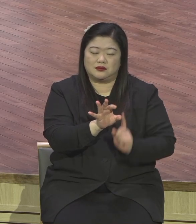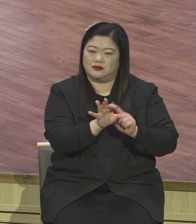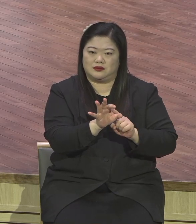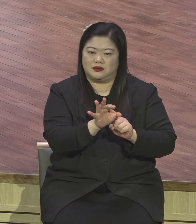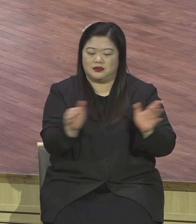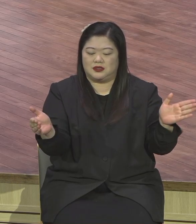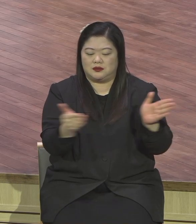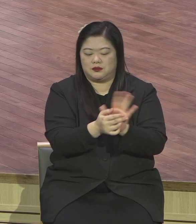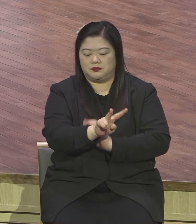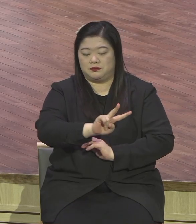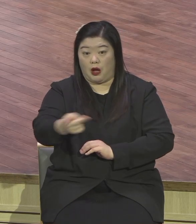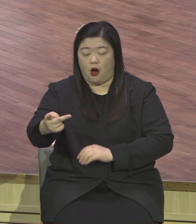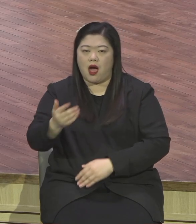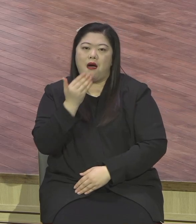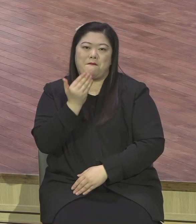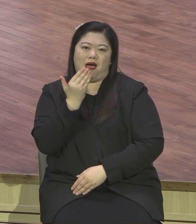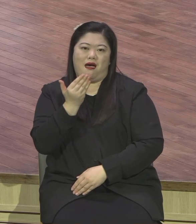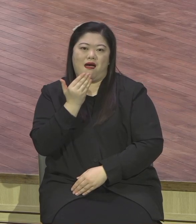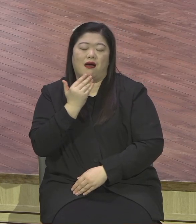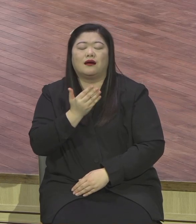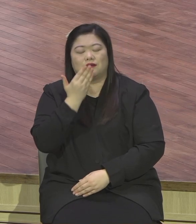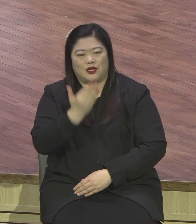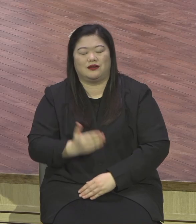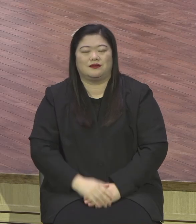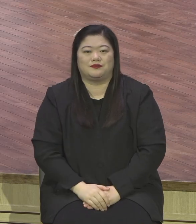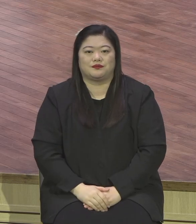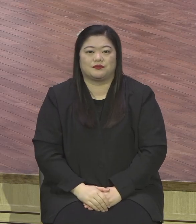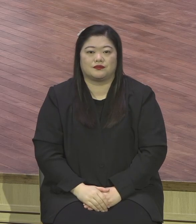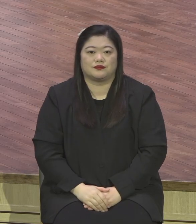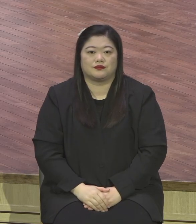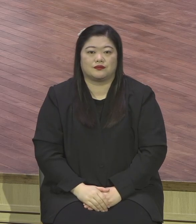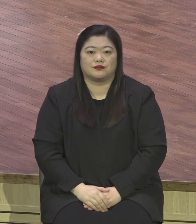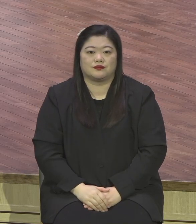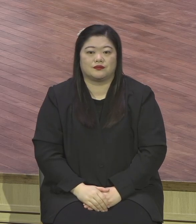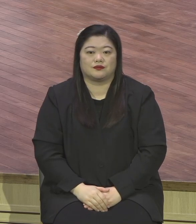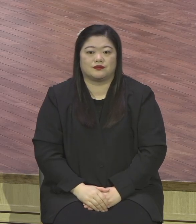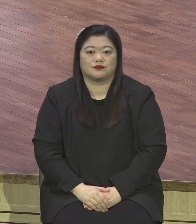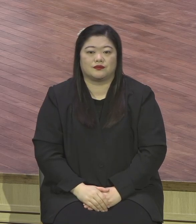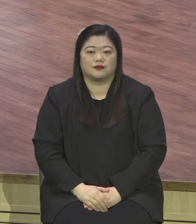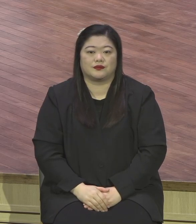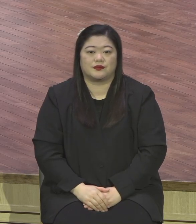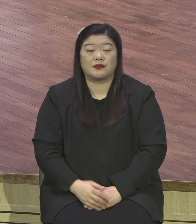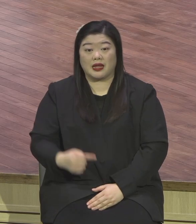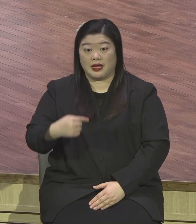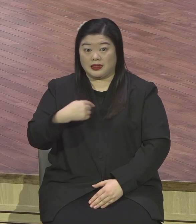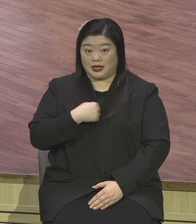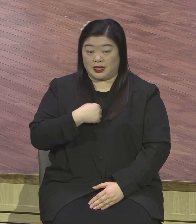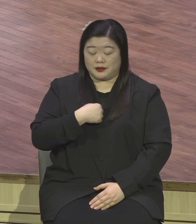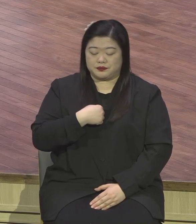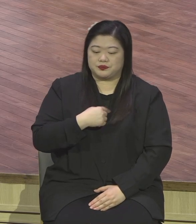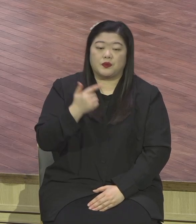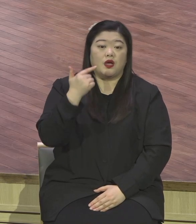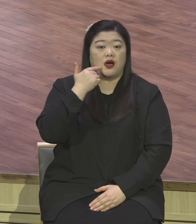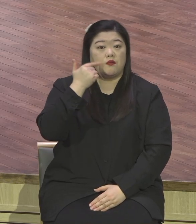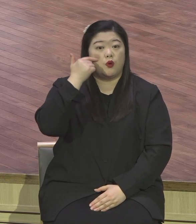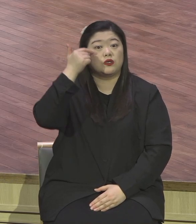목사님은 설교를 위해서 설교하는 게 아니에요. 제가 정인으로 선 거예요. 정인 간정이에요.